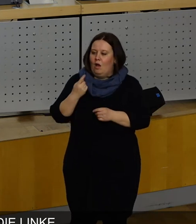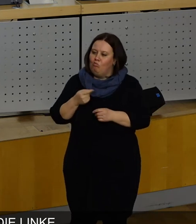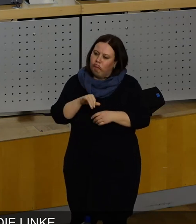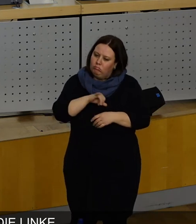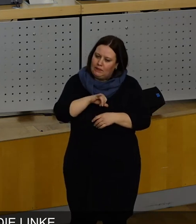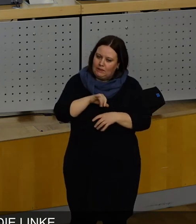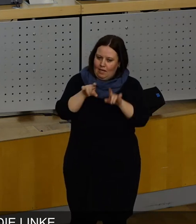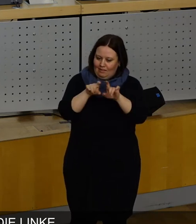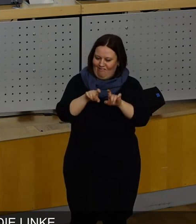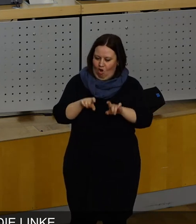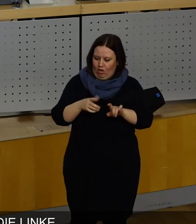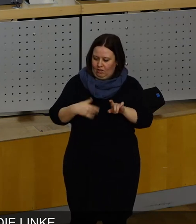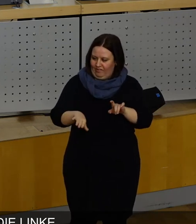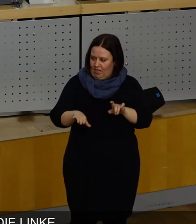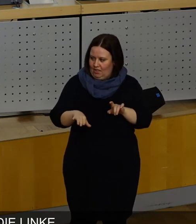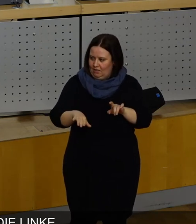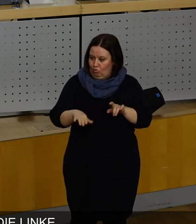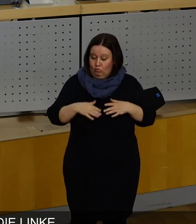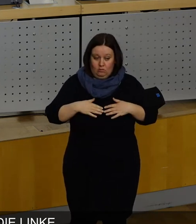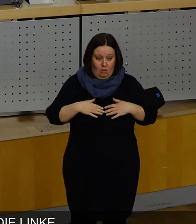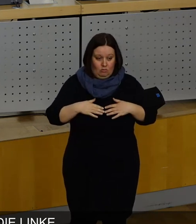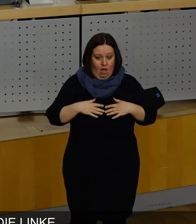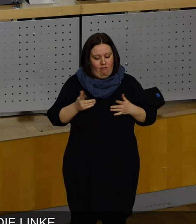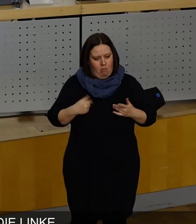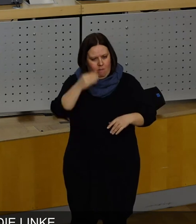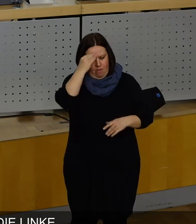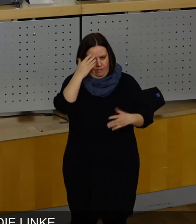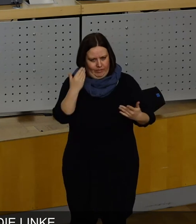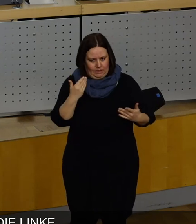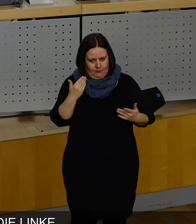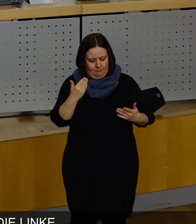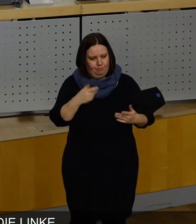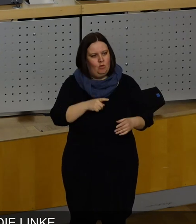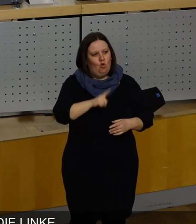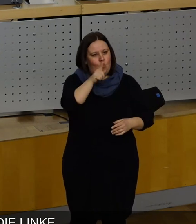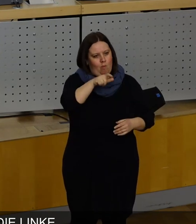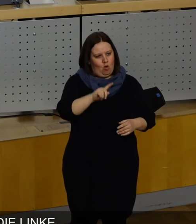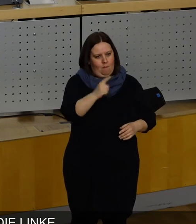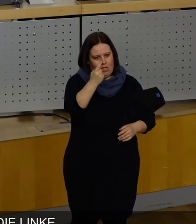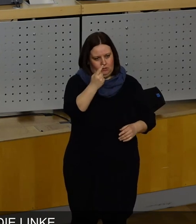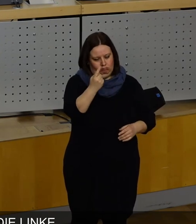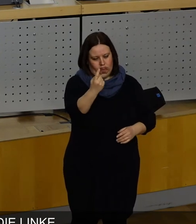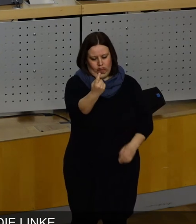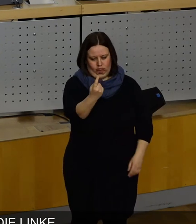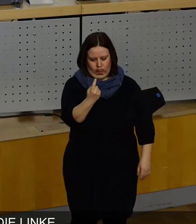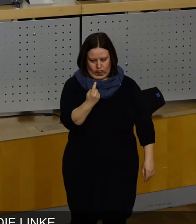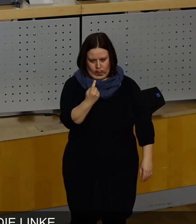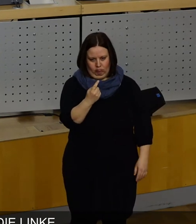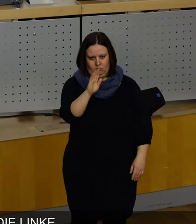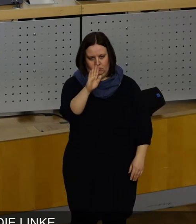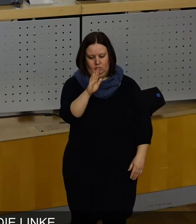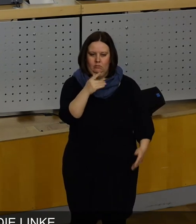interessante Wochen jetzt und ich stelle einfach mal fest, der Oberbürgermeister ist gekommen und hat seine